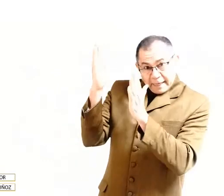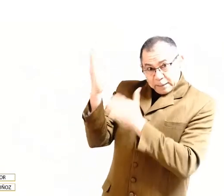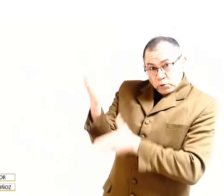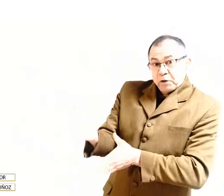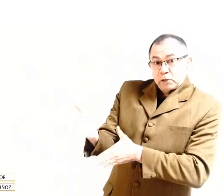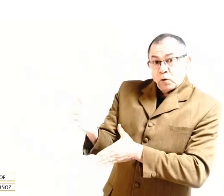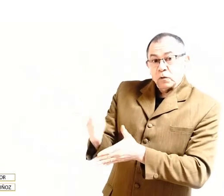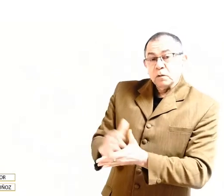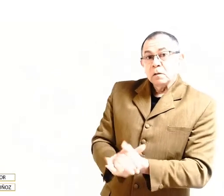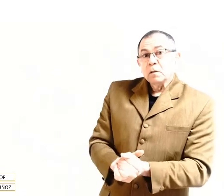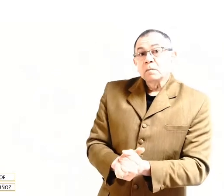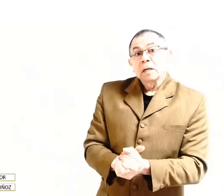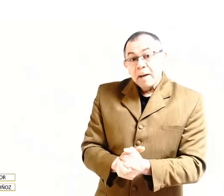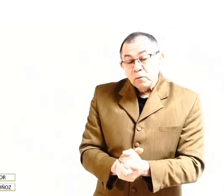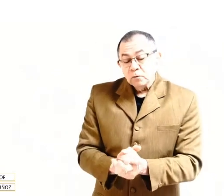Jesucristo? Mi hermano,